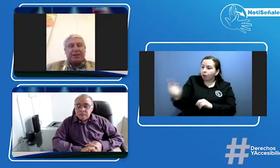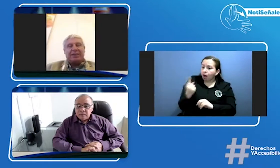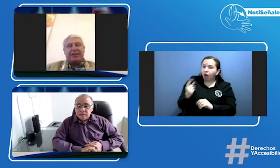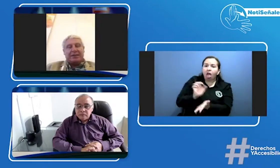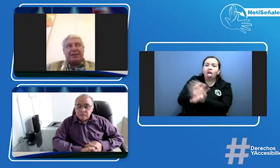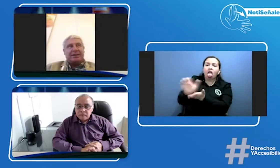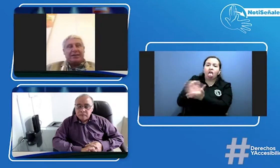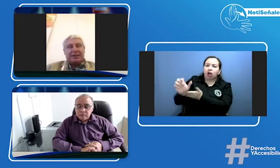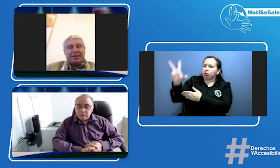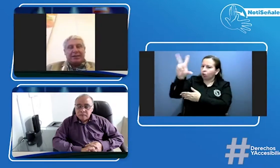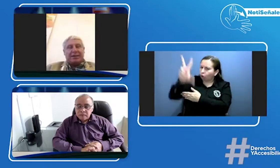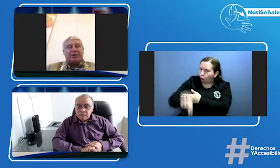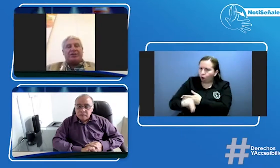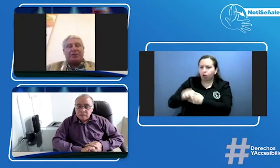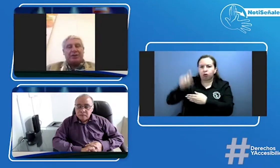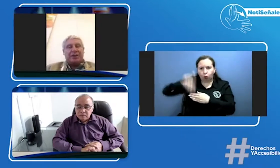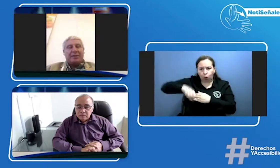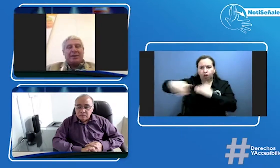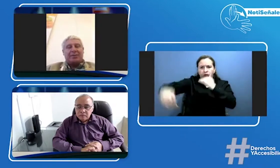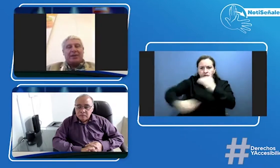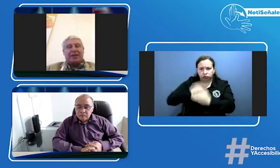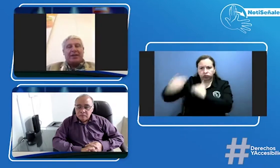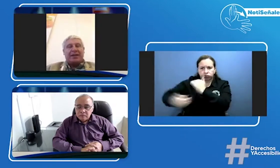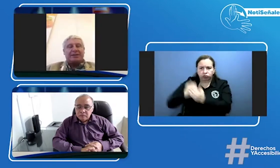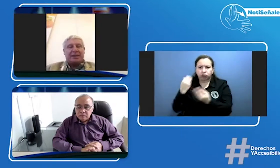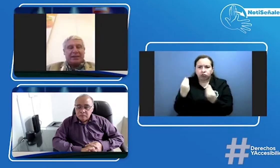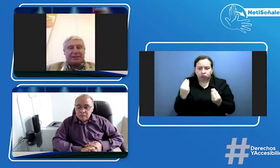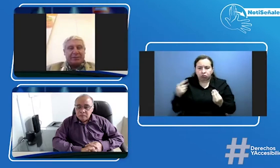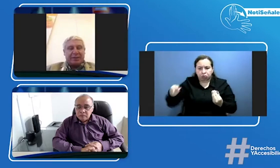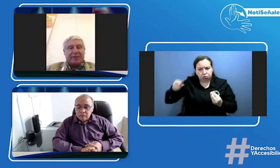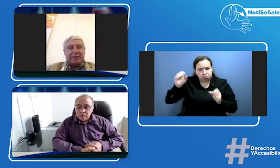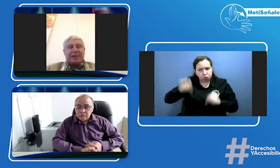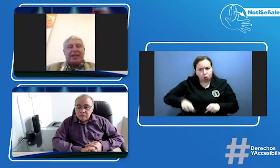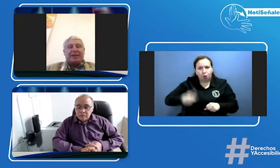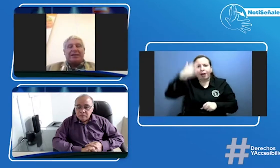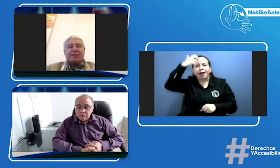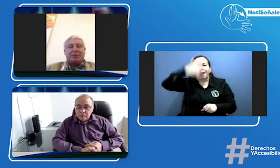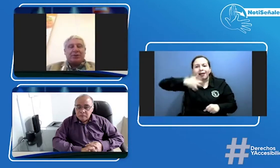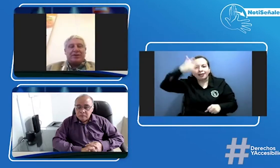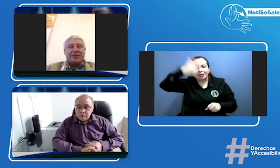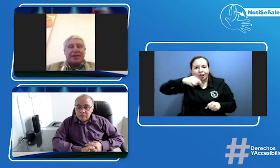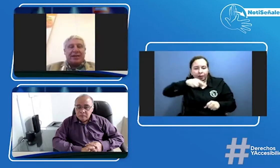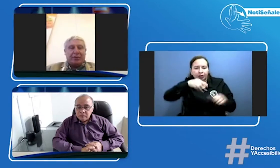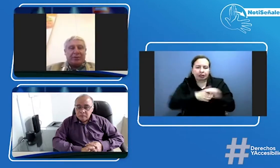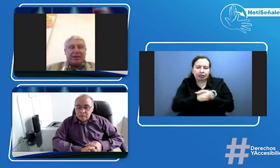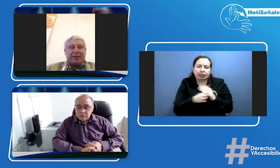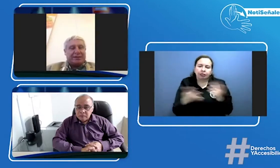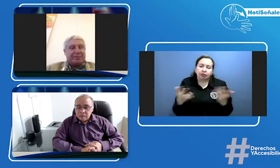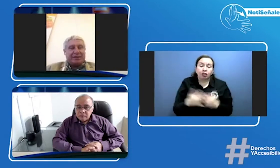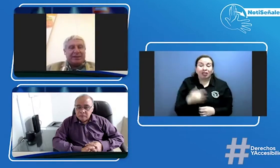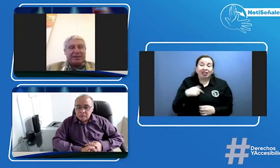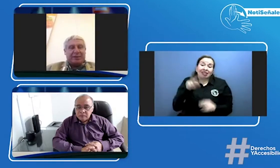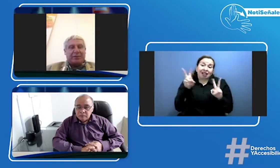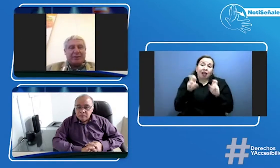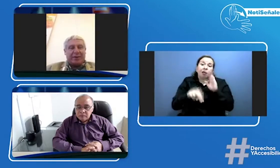la audición para poder acceder al examen médico desde el punto de vista de la norma siempre se dice lo primero